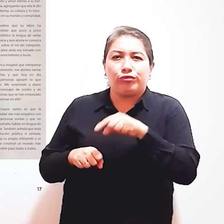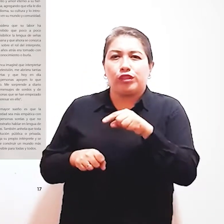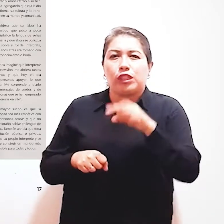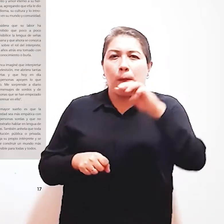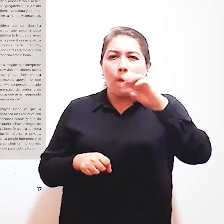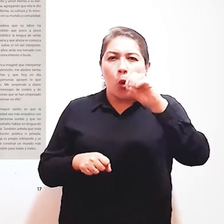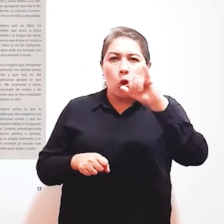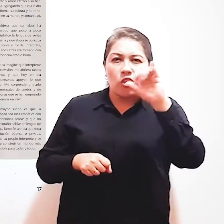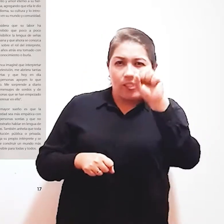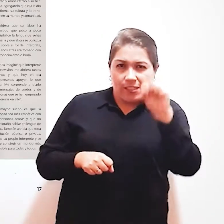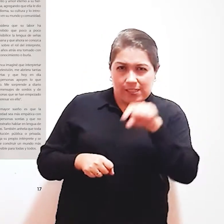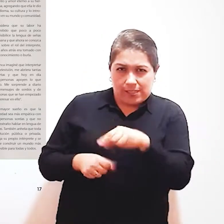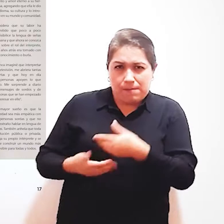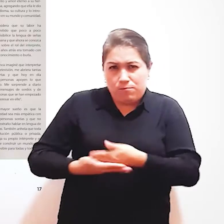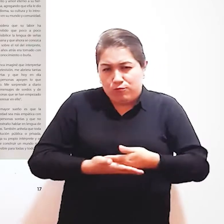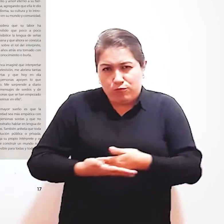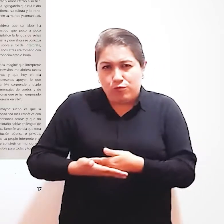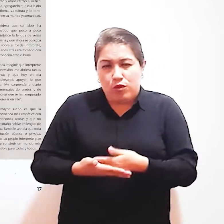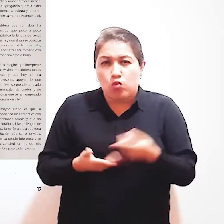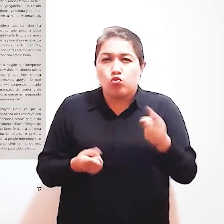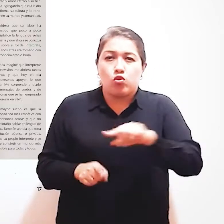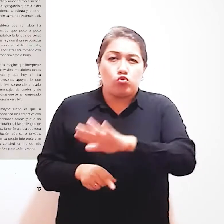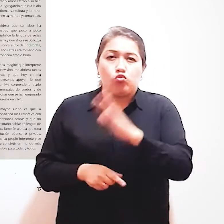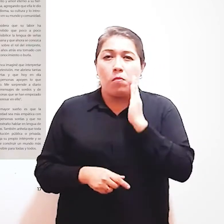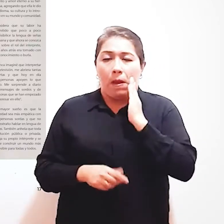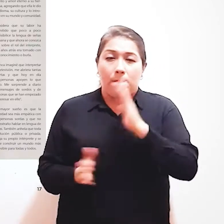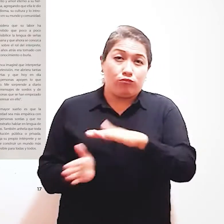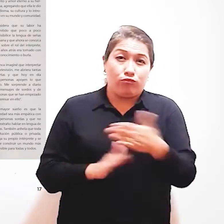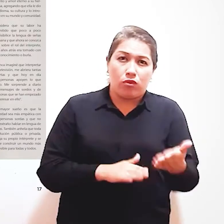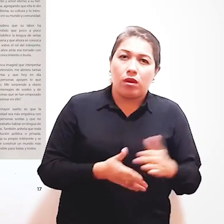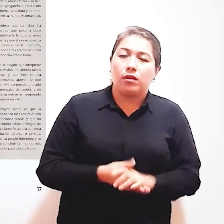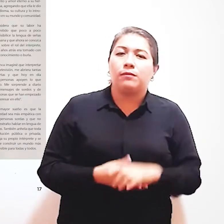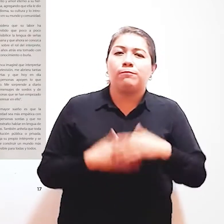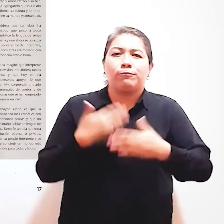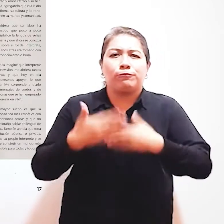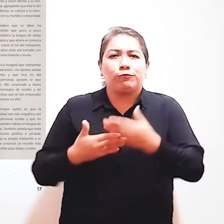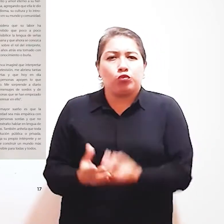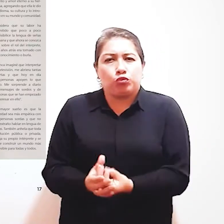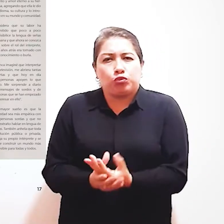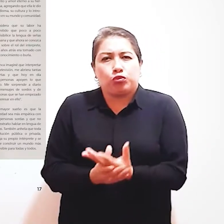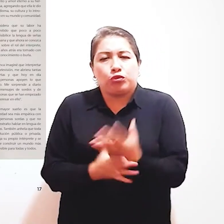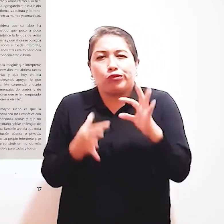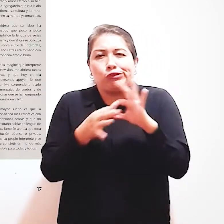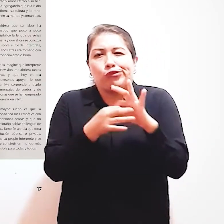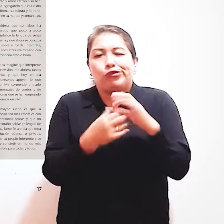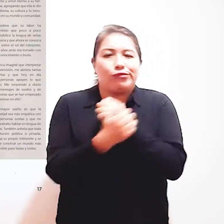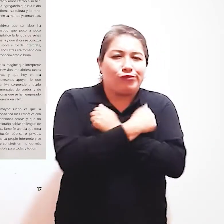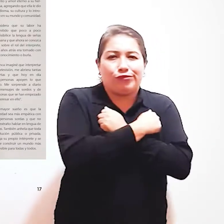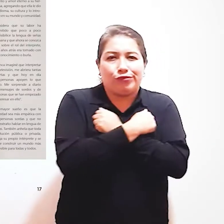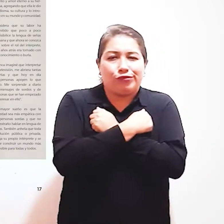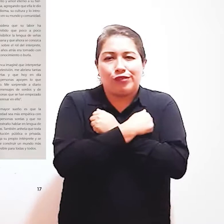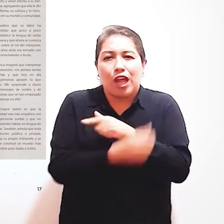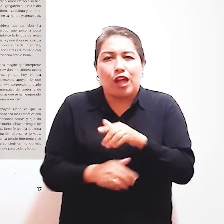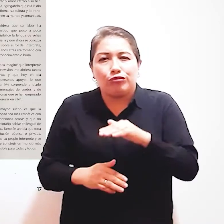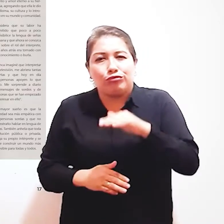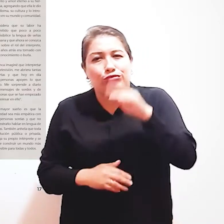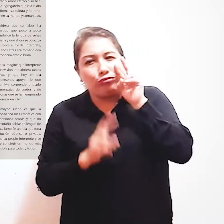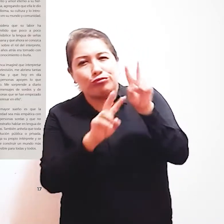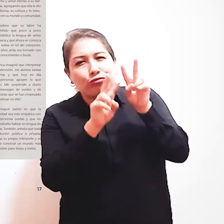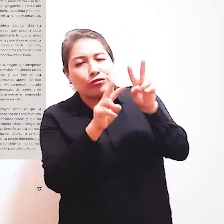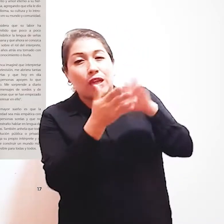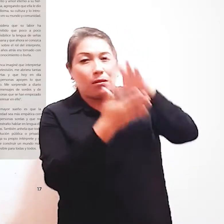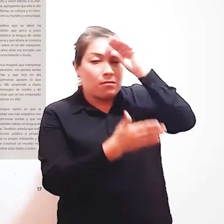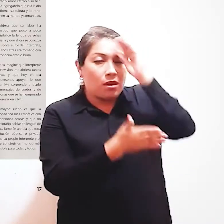crianza A raíz del fallecimiento de su madre Esa relación de amor Entre su hermana y él Hizo que